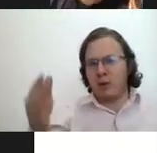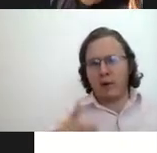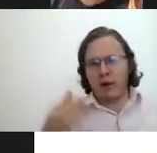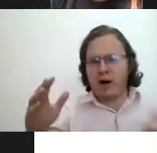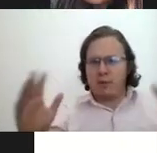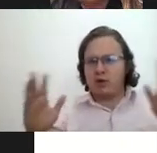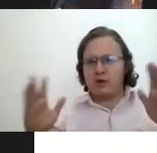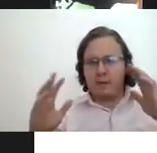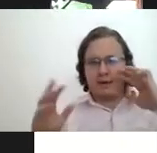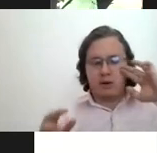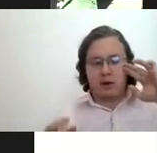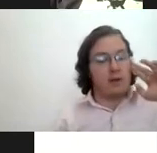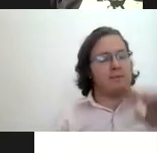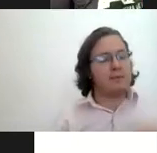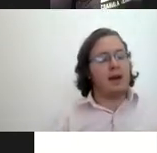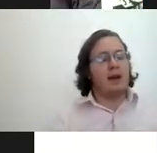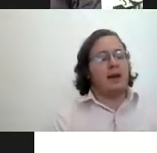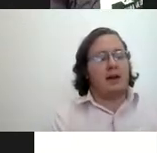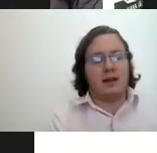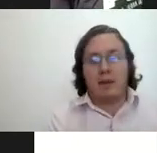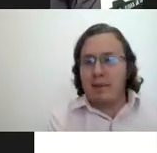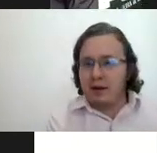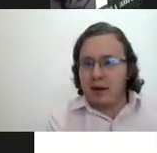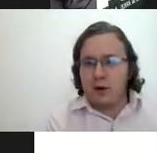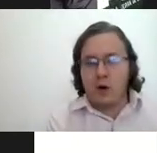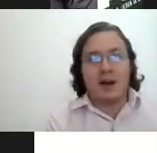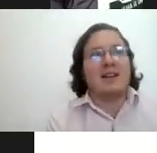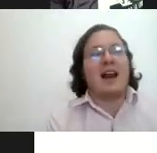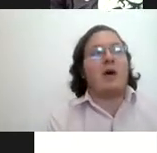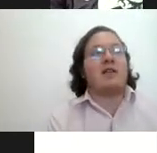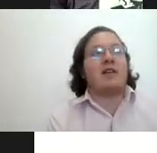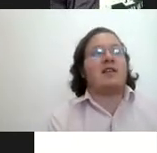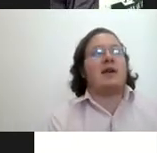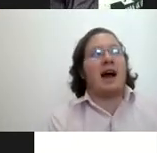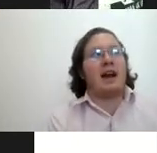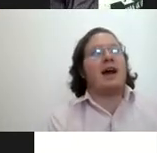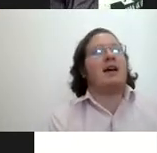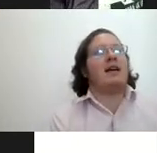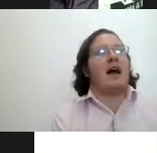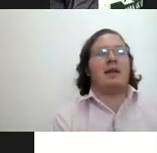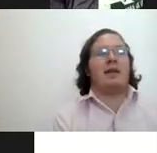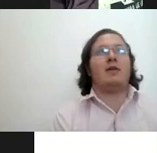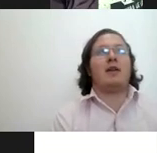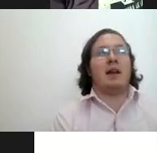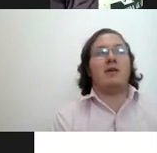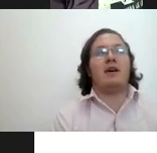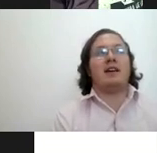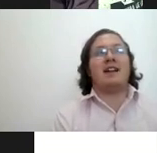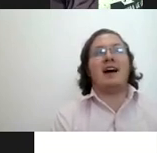me voy a enfocar mucho en discapacidad auditiva. También he aprendido lo que es la lengua de señas mexicana. He aprendido también lo que es la